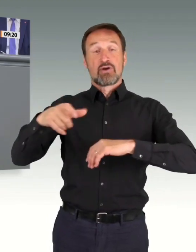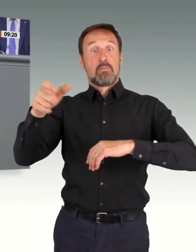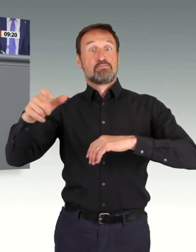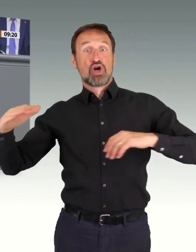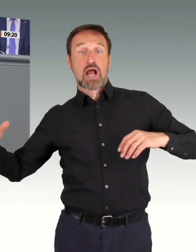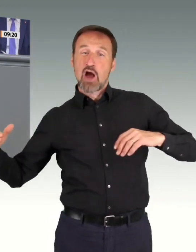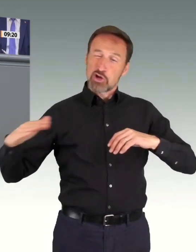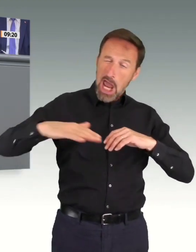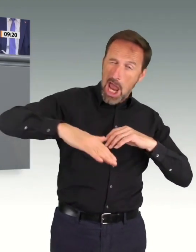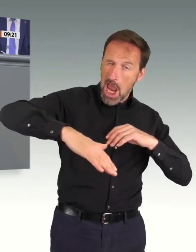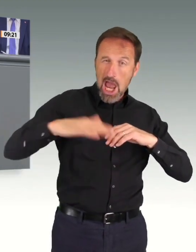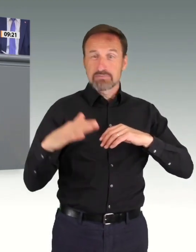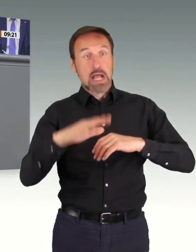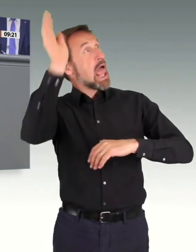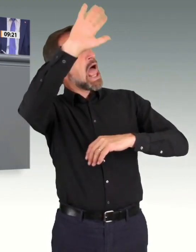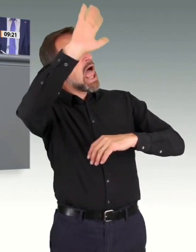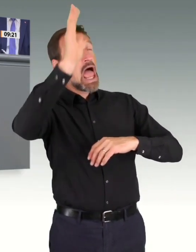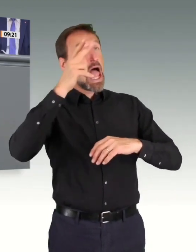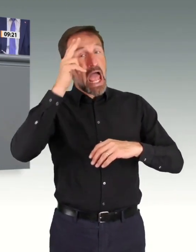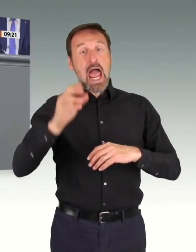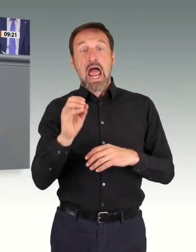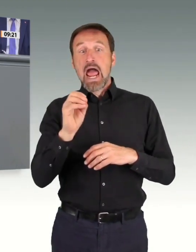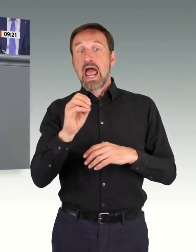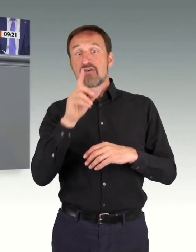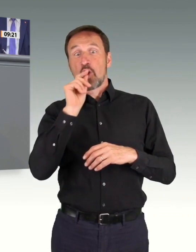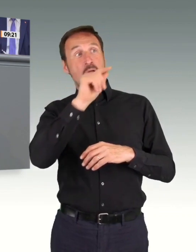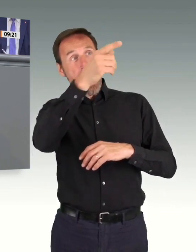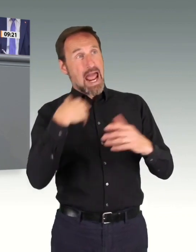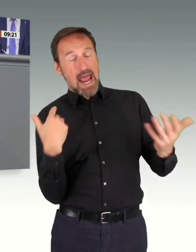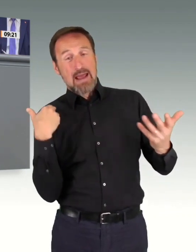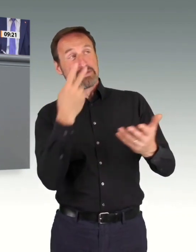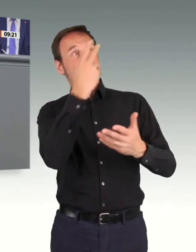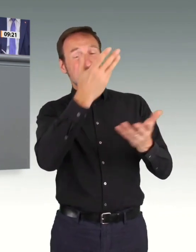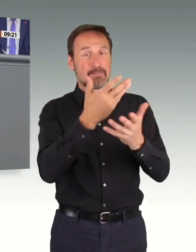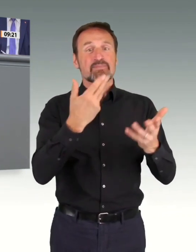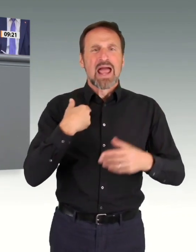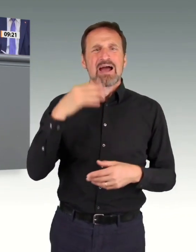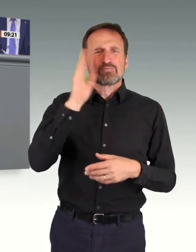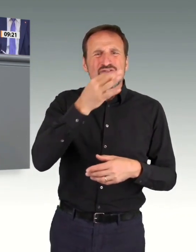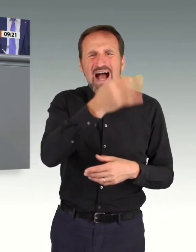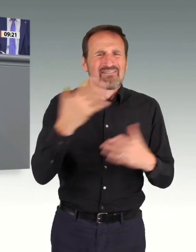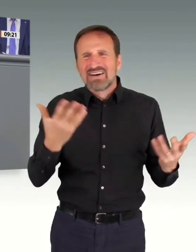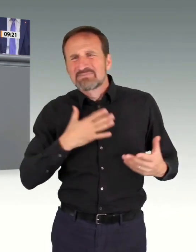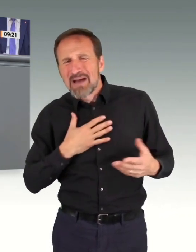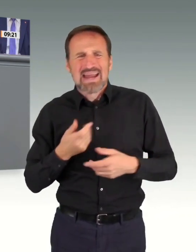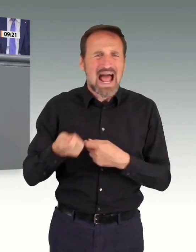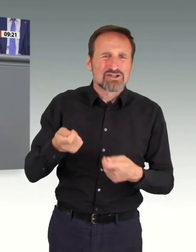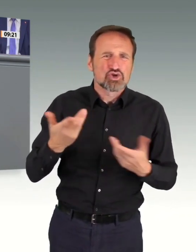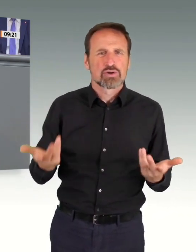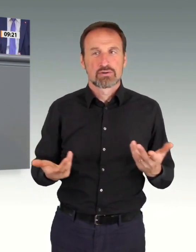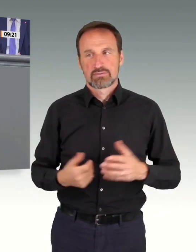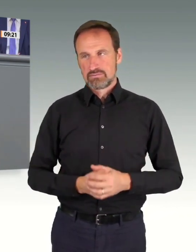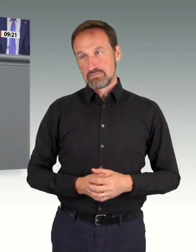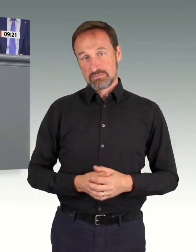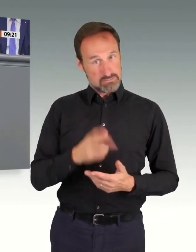Verunsicherung zu